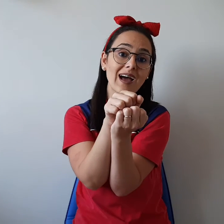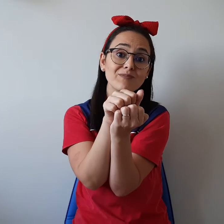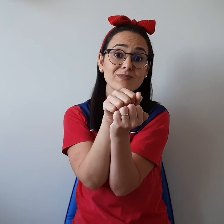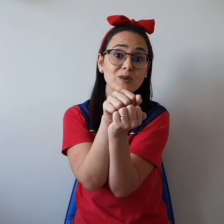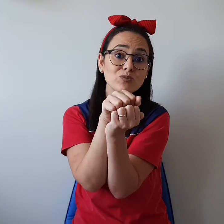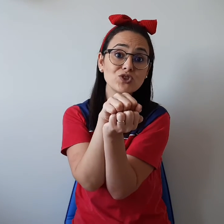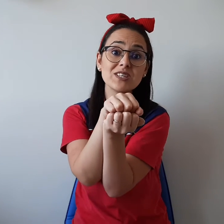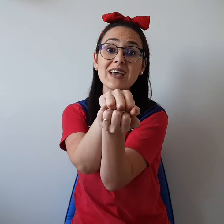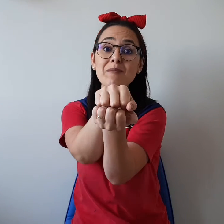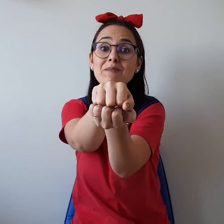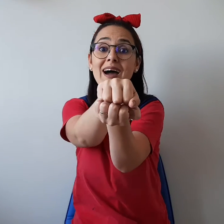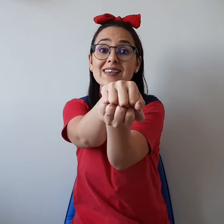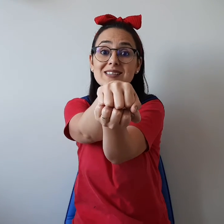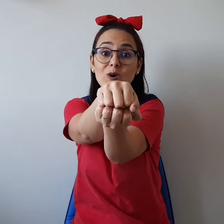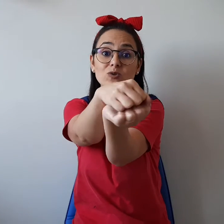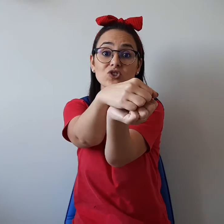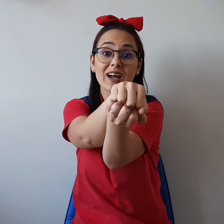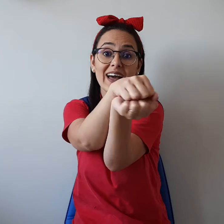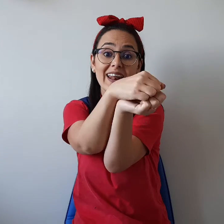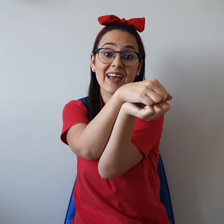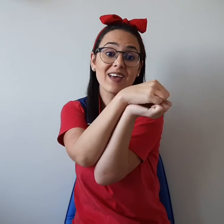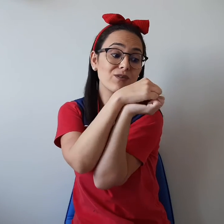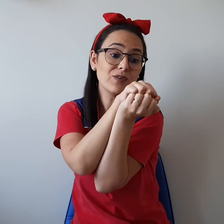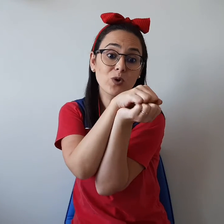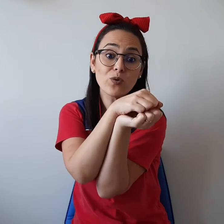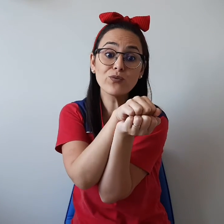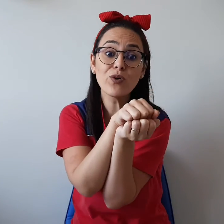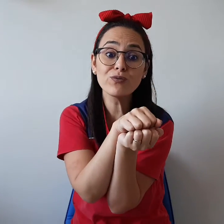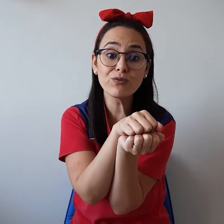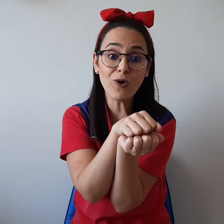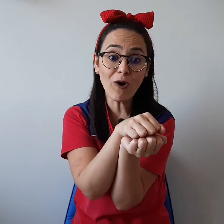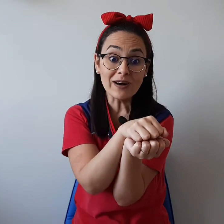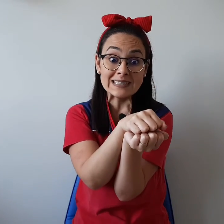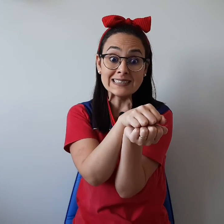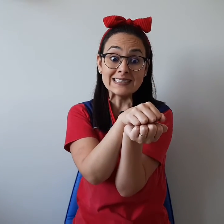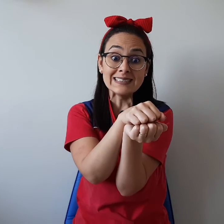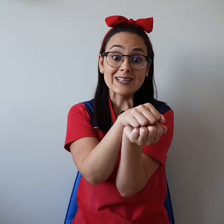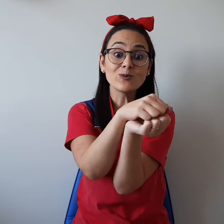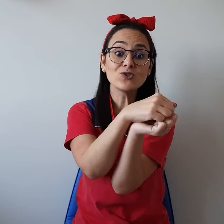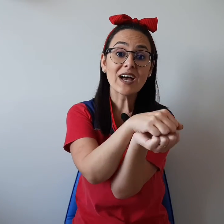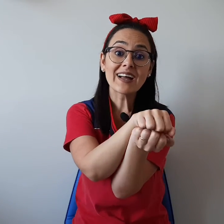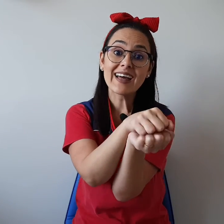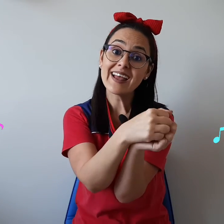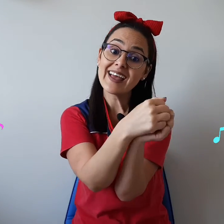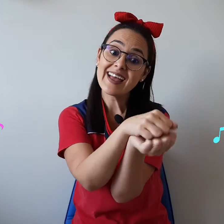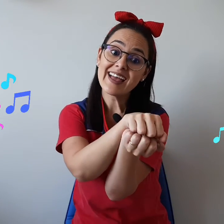lá não tinha mais O jacaré virou um vovô Um jacaré